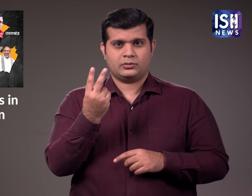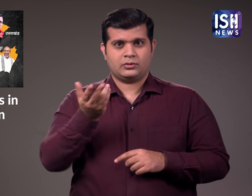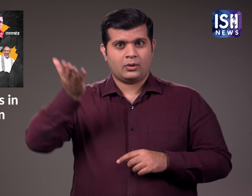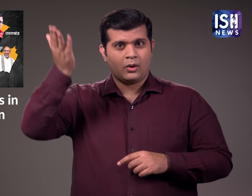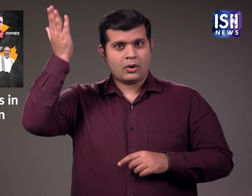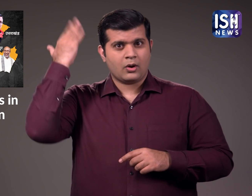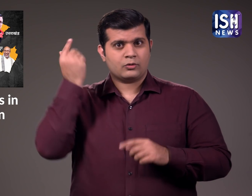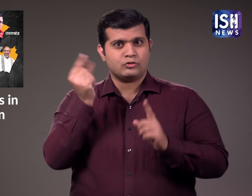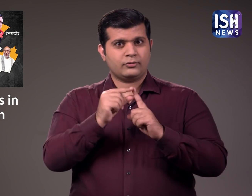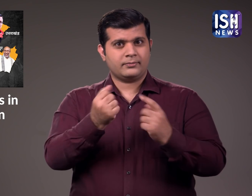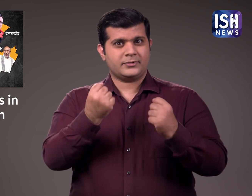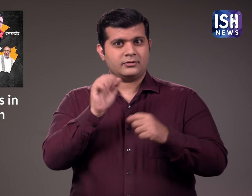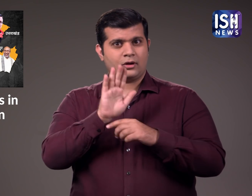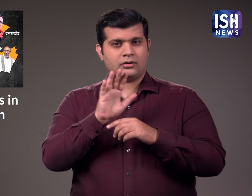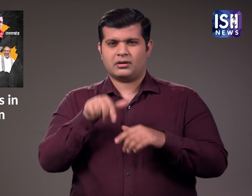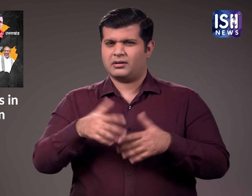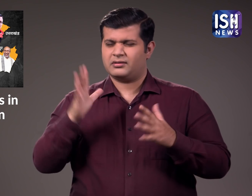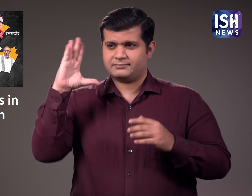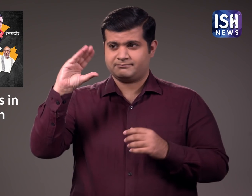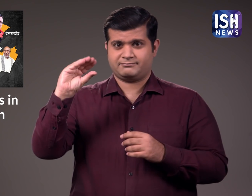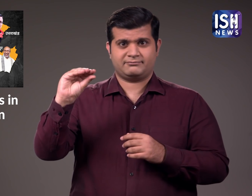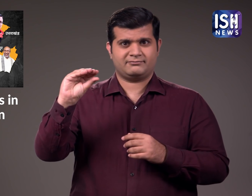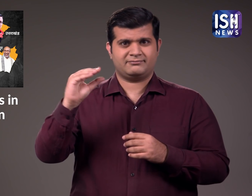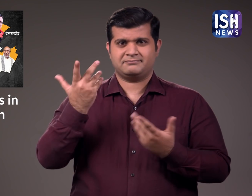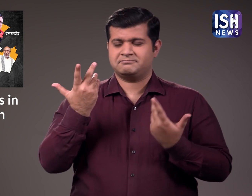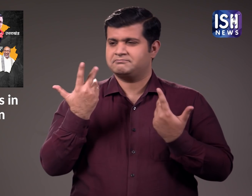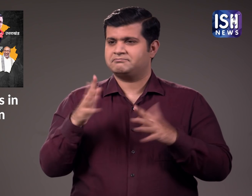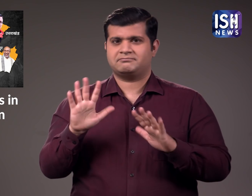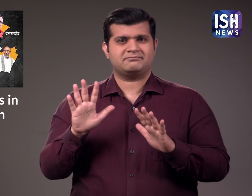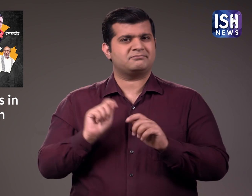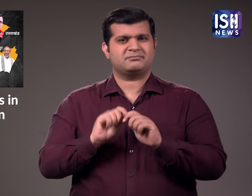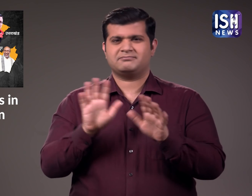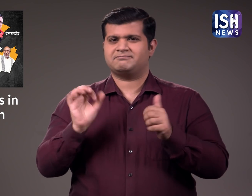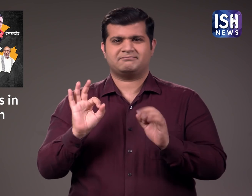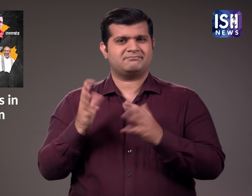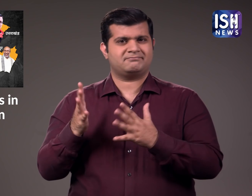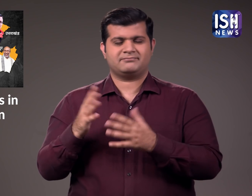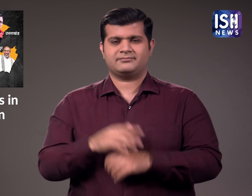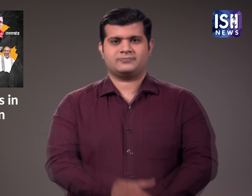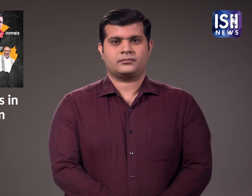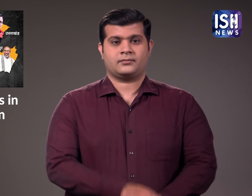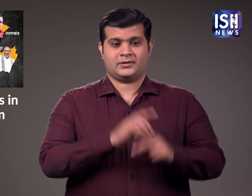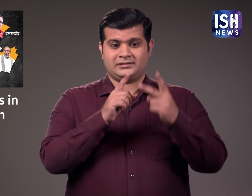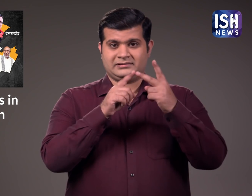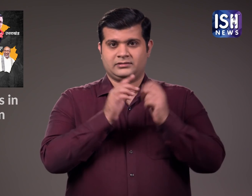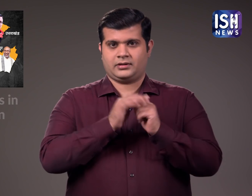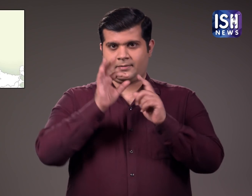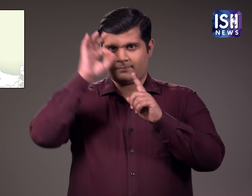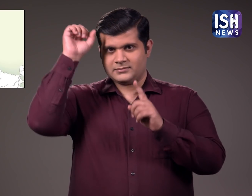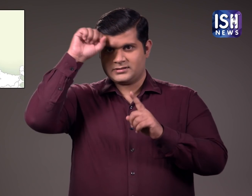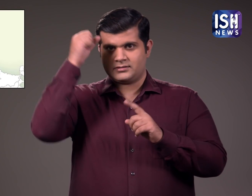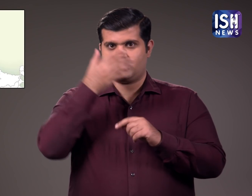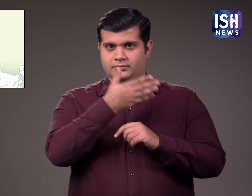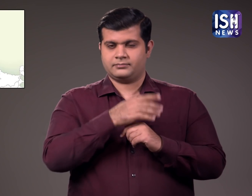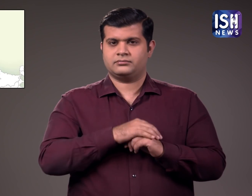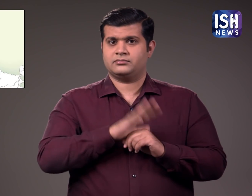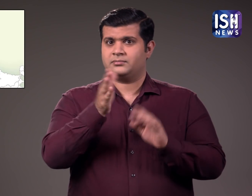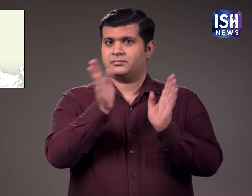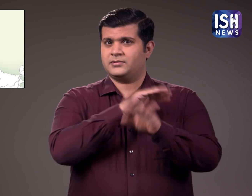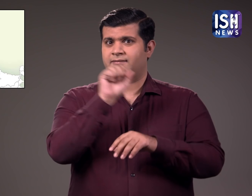पहले यह राज्यम में एक बड़ी शक्ती थी लेकिन अब यह कम हो रही है पंजाब भाजबा ने यूपी में